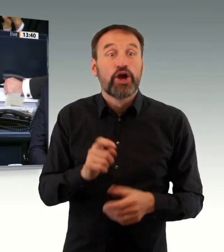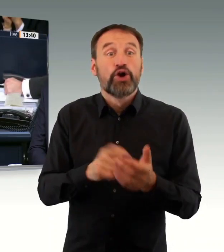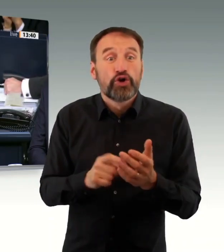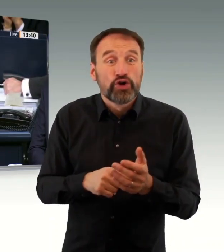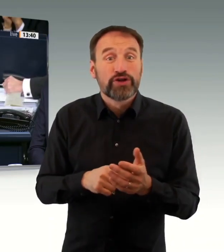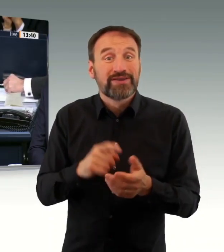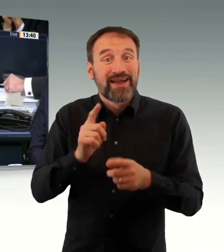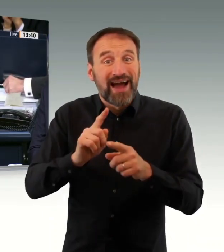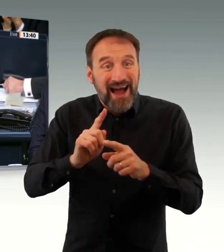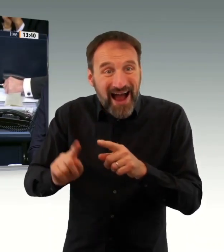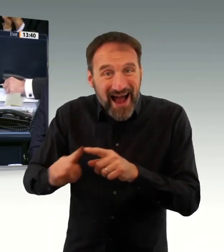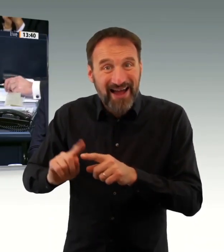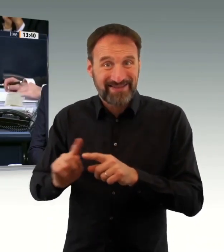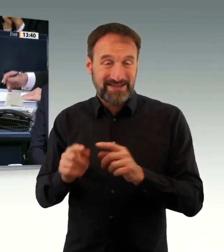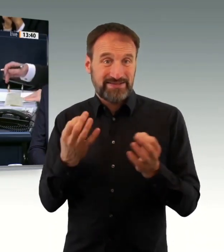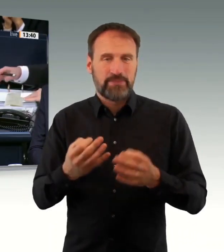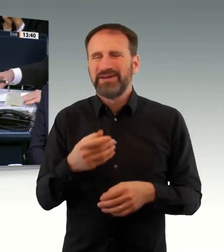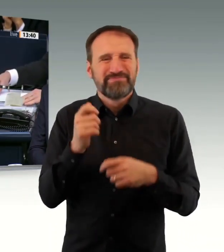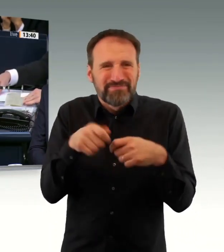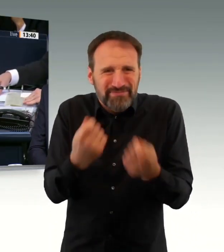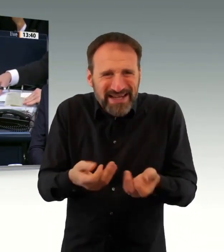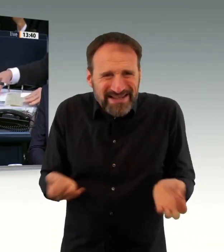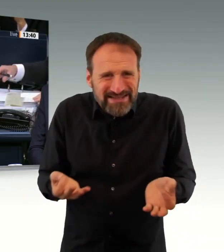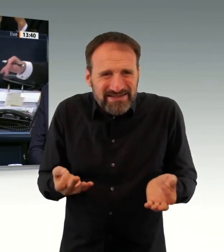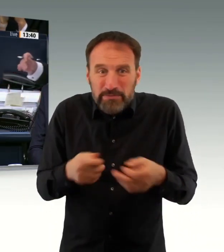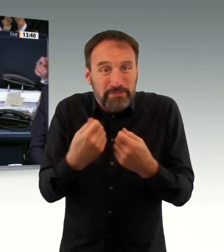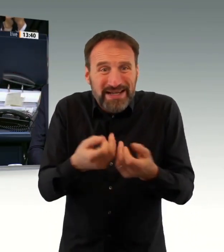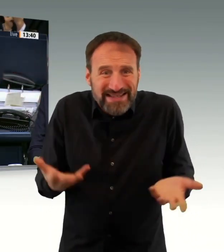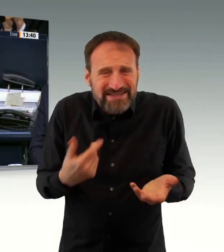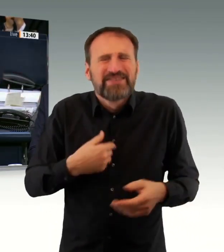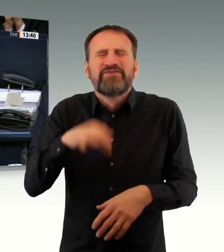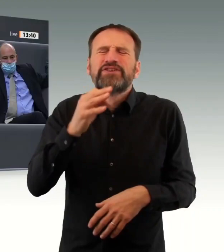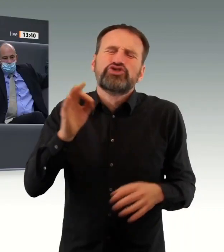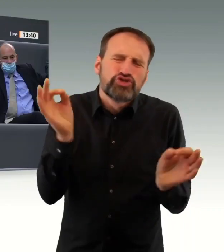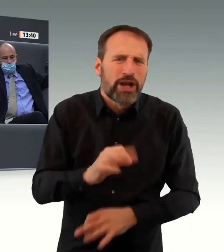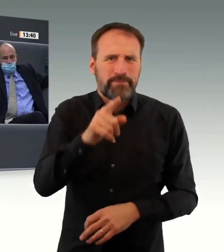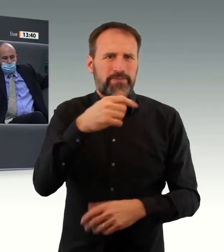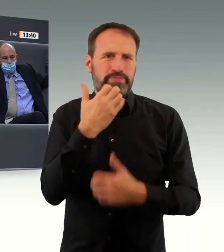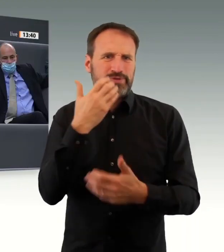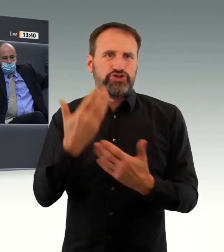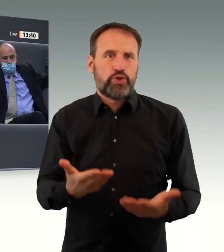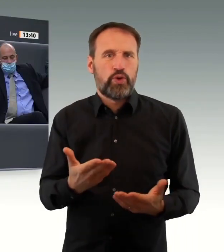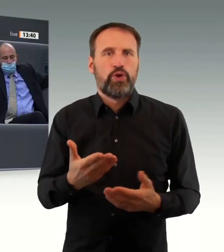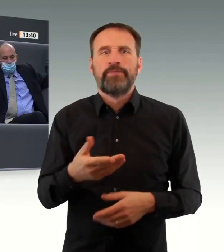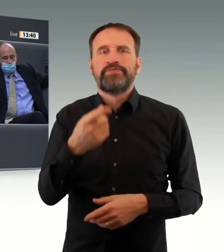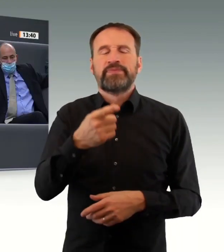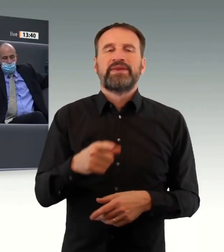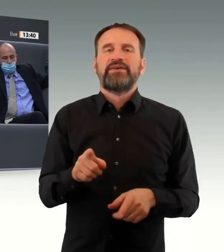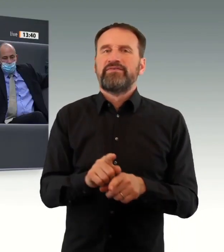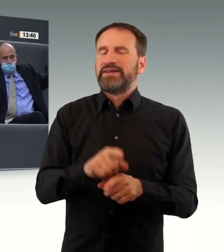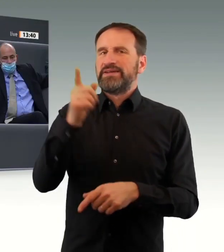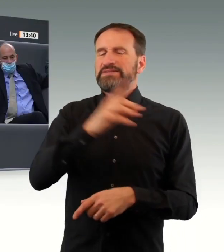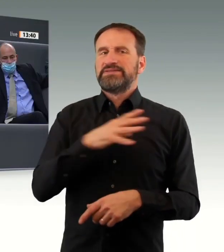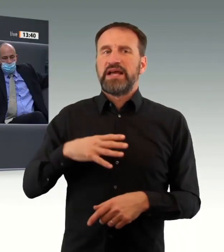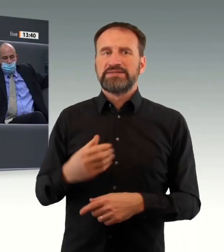oben sichtbar fotografiert worden. Ich möchte noch einmal darauf hinweisen, dass wir hier im Saarland ein Ordnungsrecht haben, dass hier